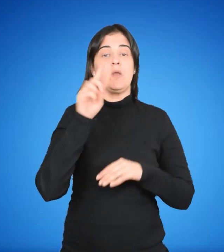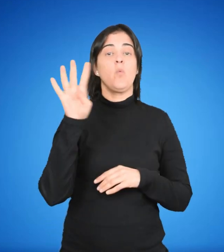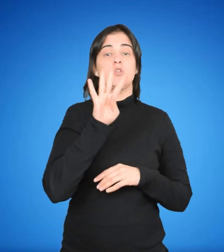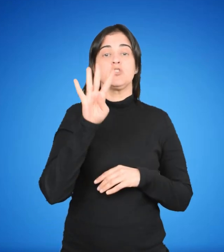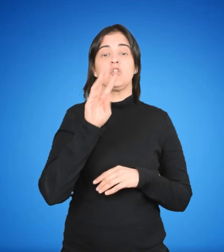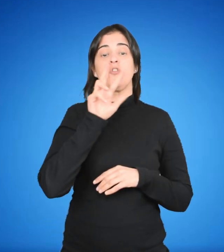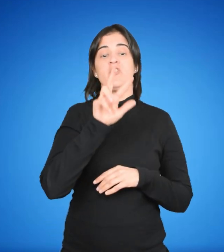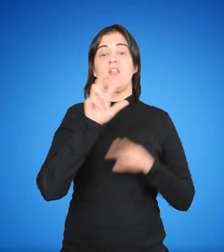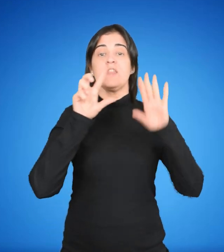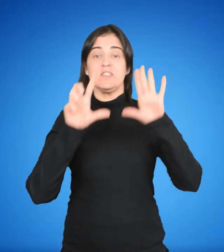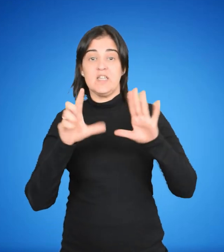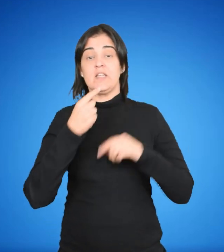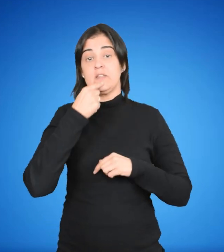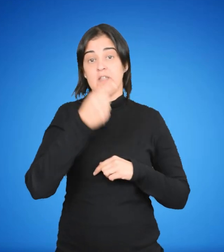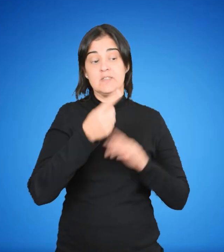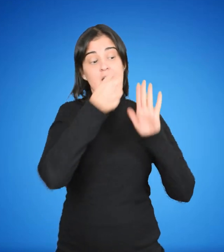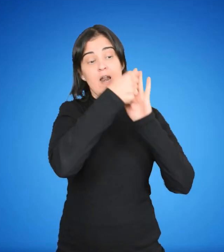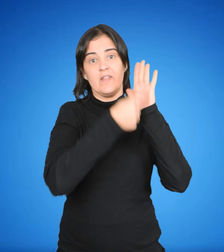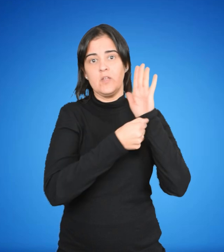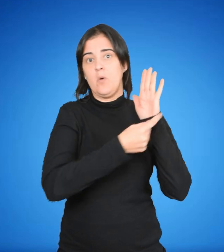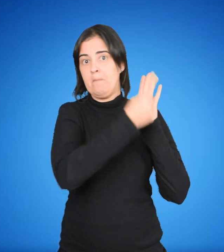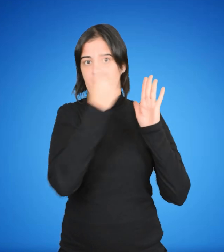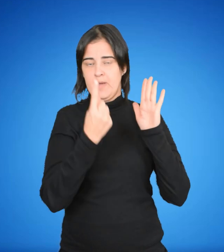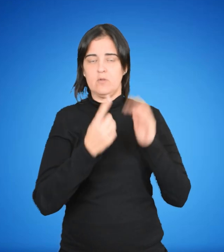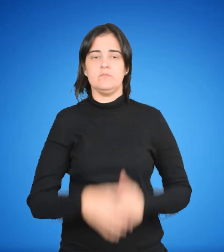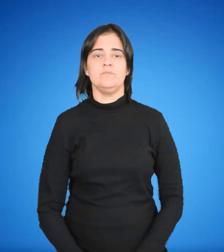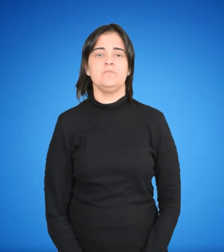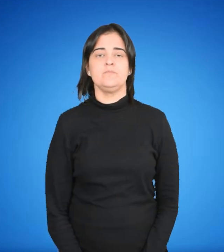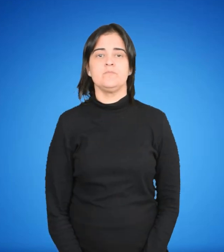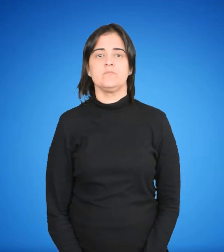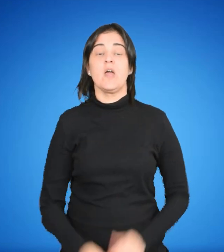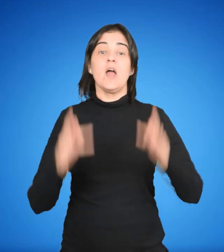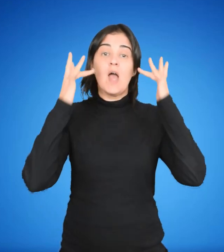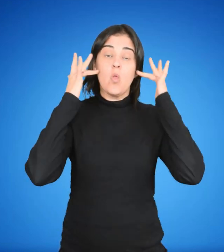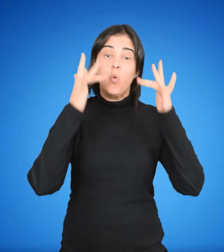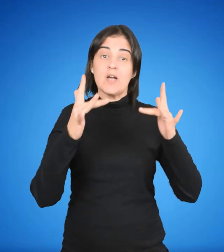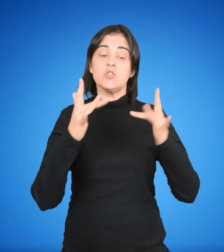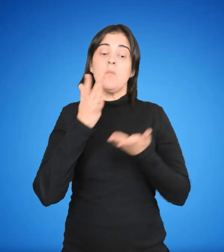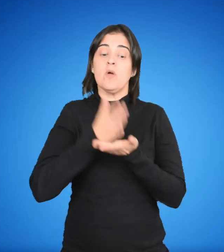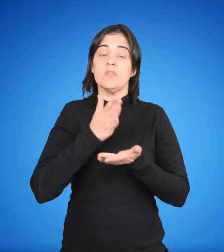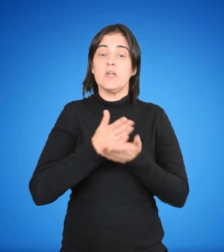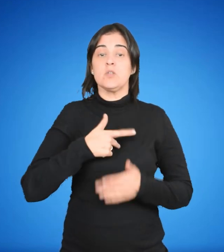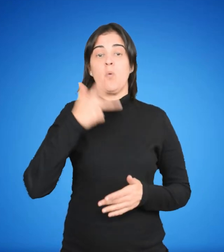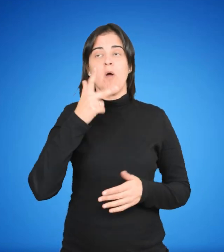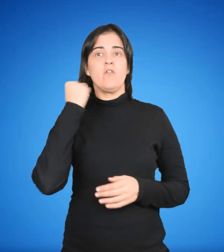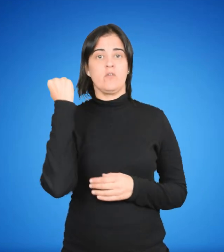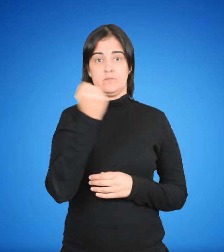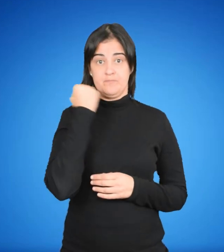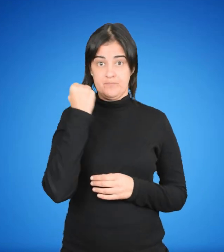.437 establece en su artículo primero De la educación como derecho humano fundamental,